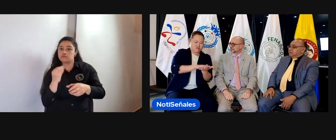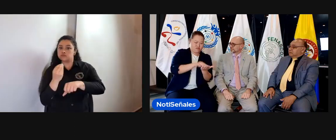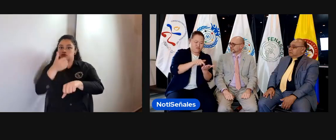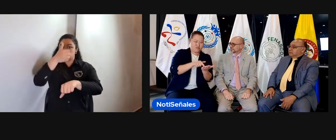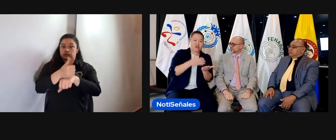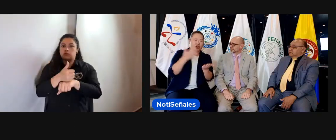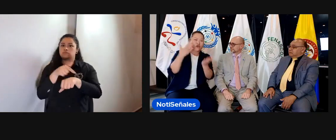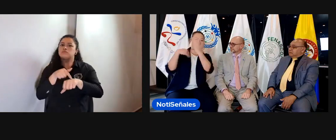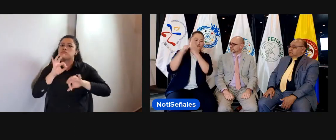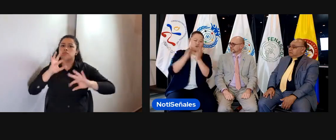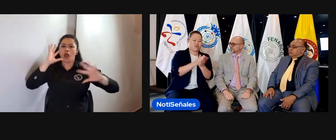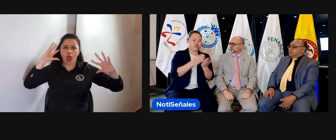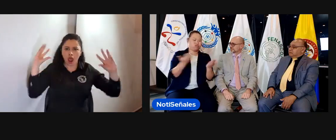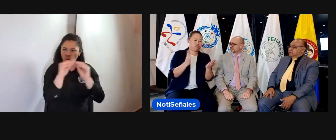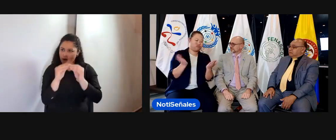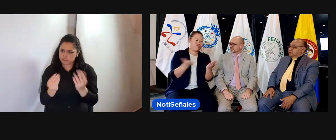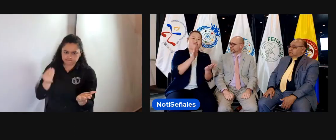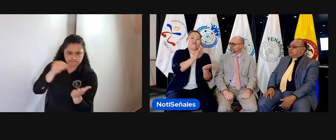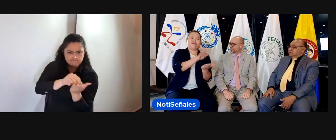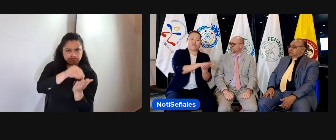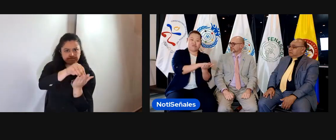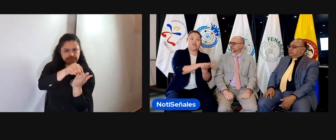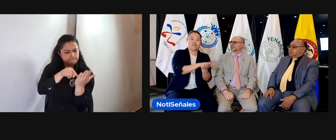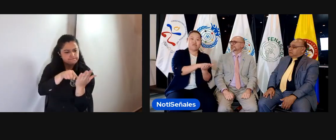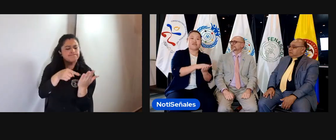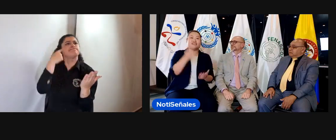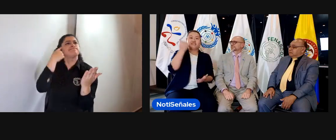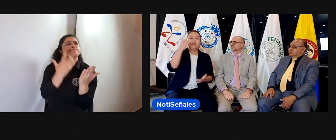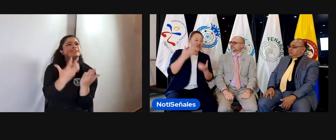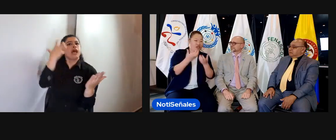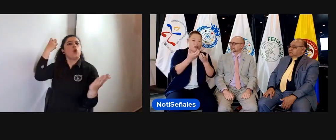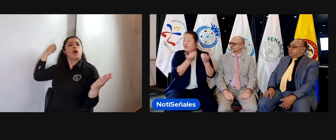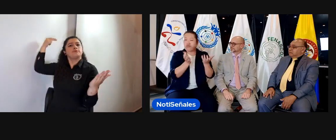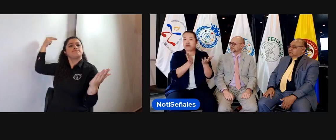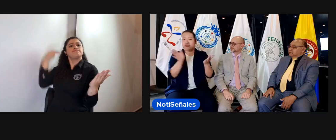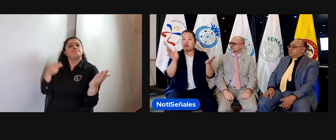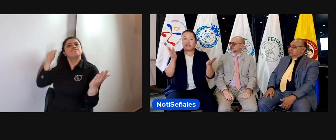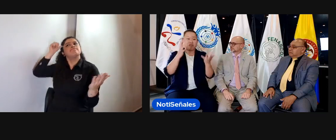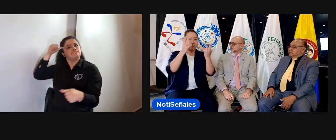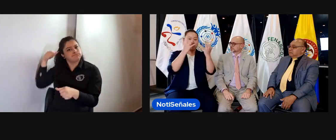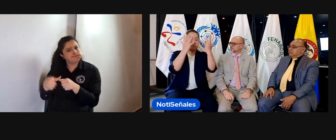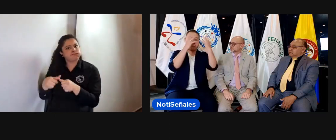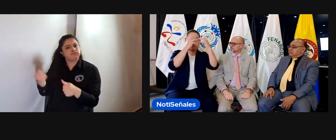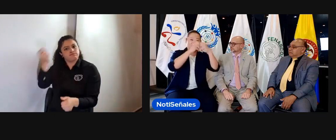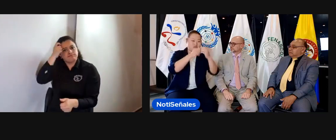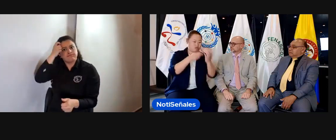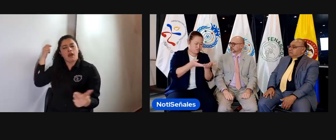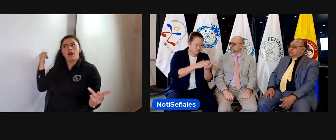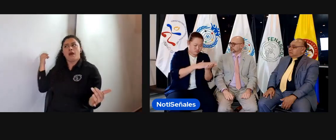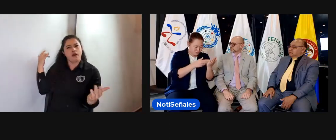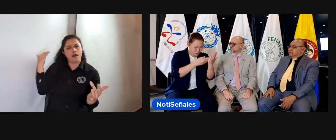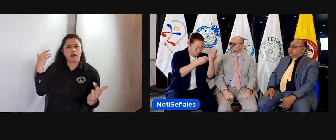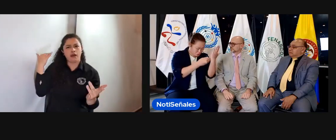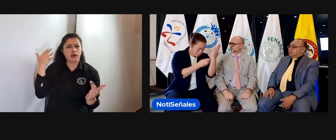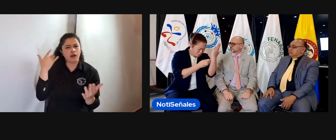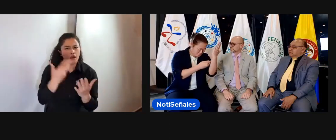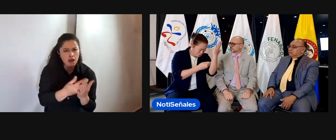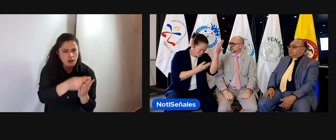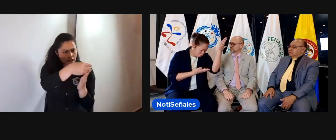de todas las regiones y conociendo un poco esa herencia que tenemos, pues nos hemos dado cuenta de